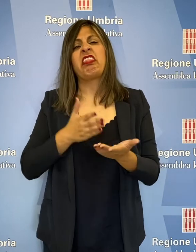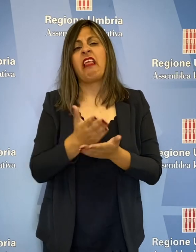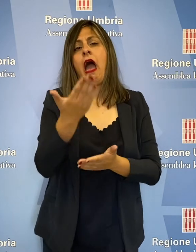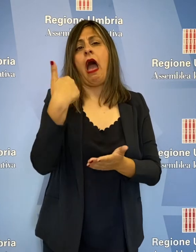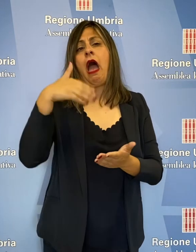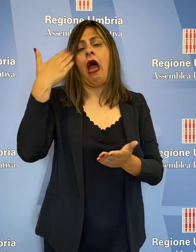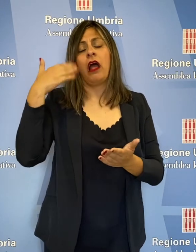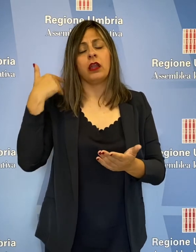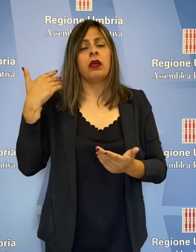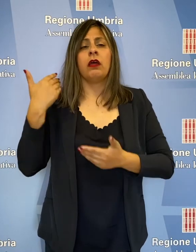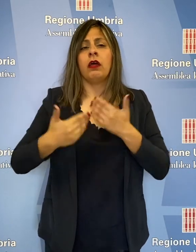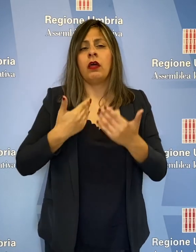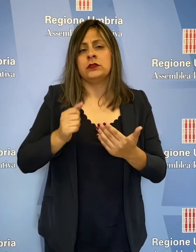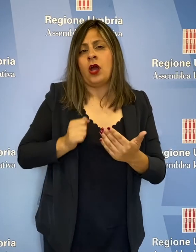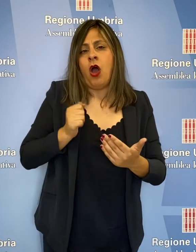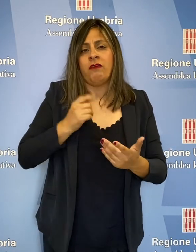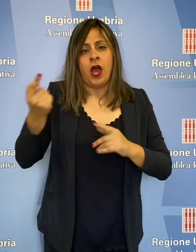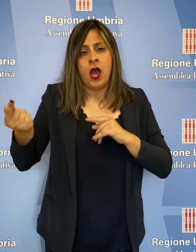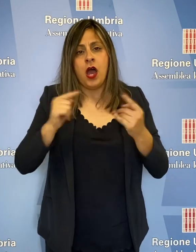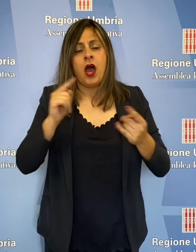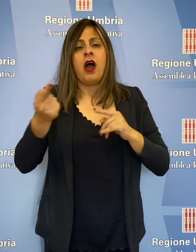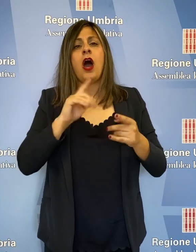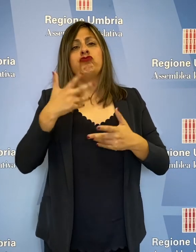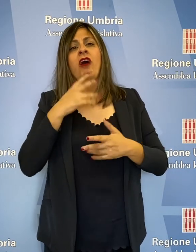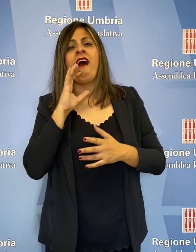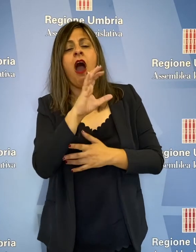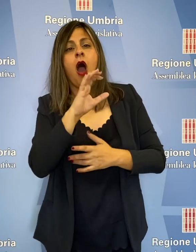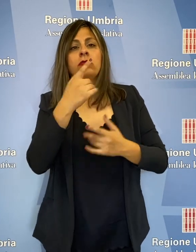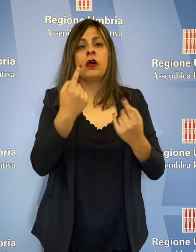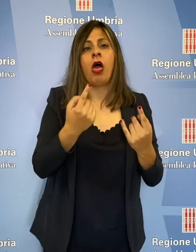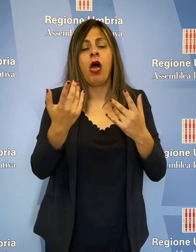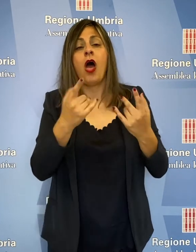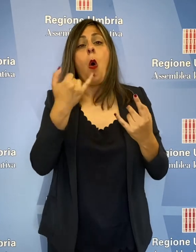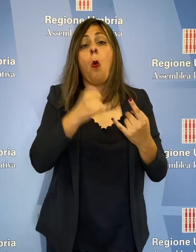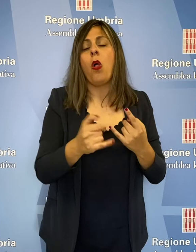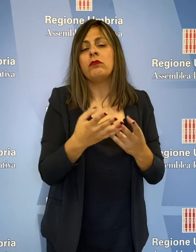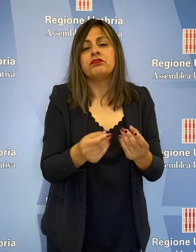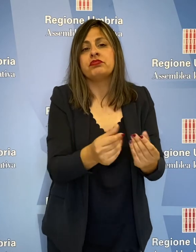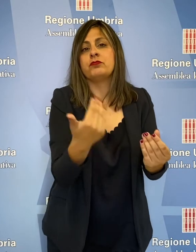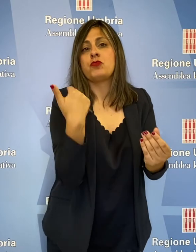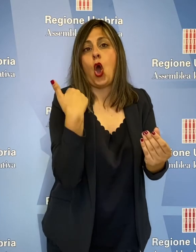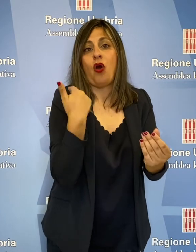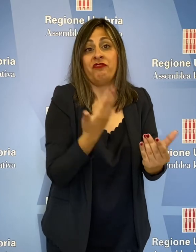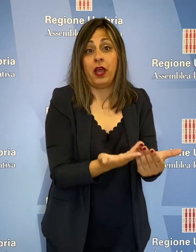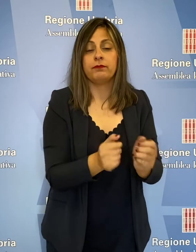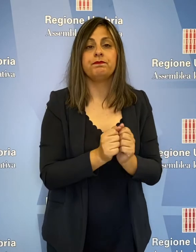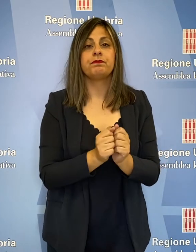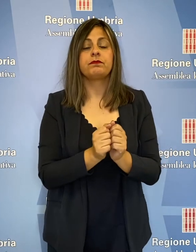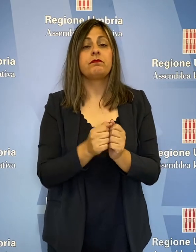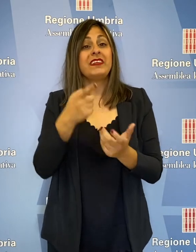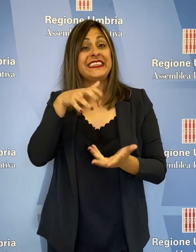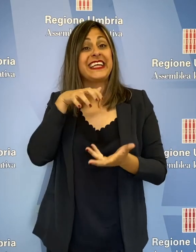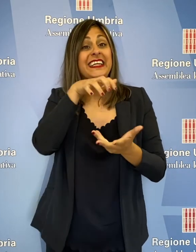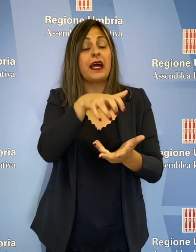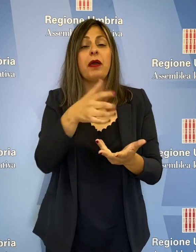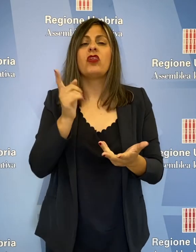anni ha avuto un itera sofferto con molte cause pendenti e le ultime risolte poco tempo fa. Gli stanziamenti inoltre sono tutti da